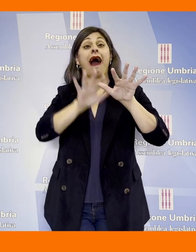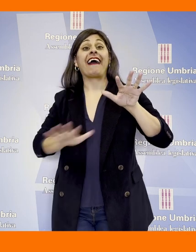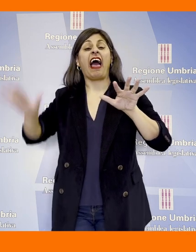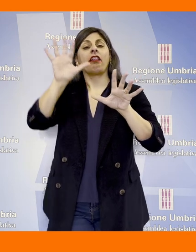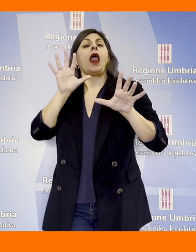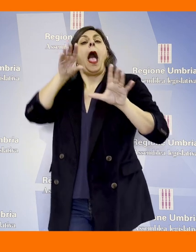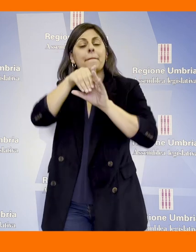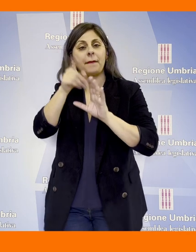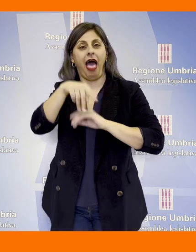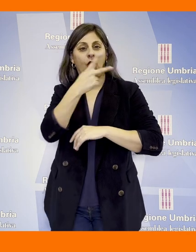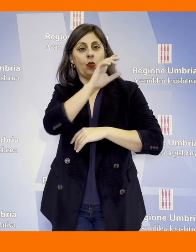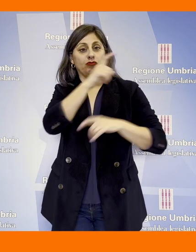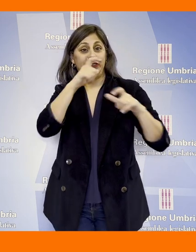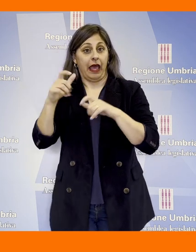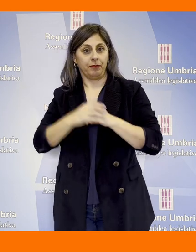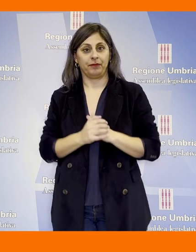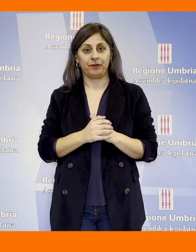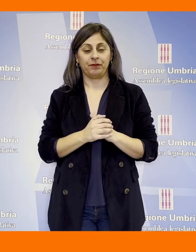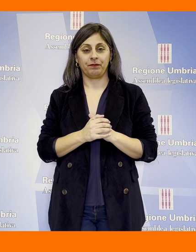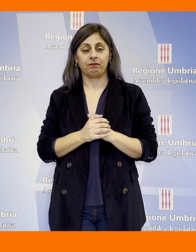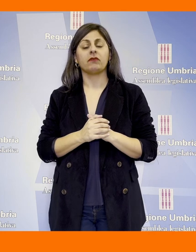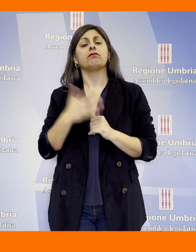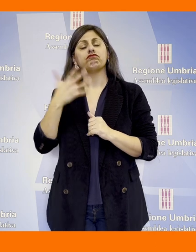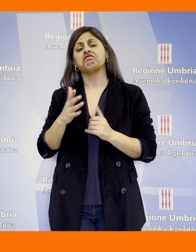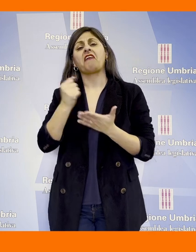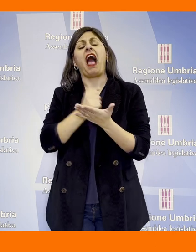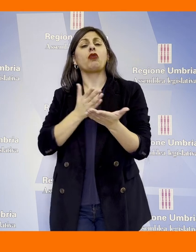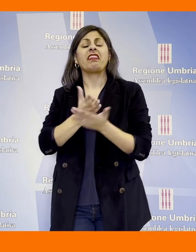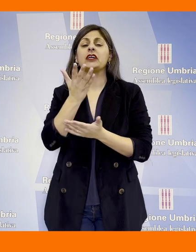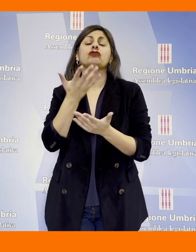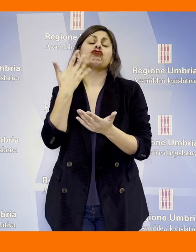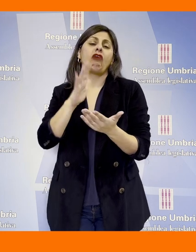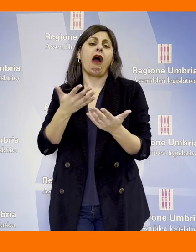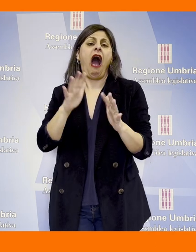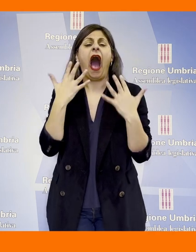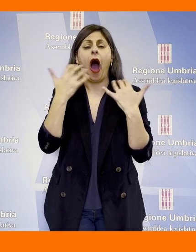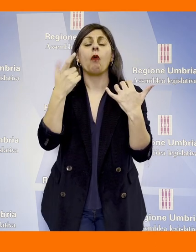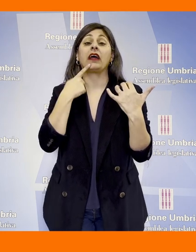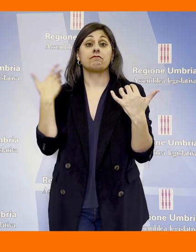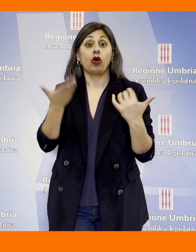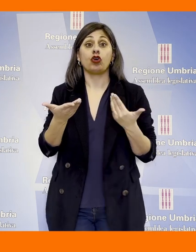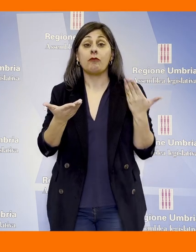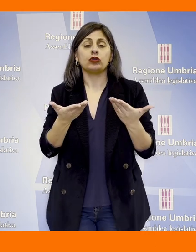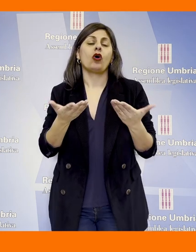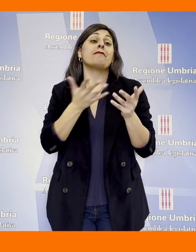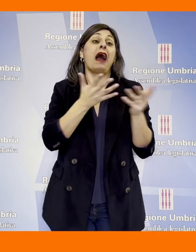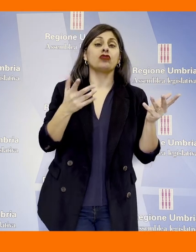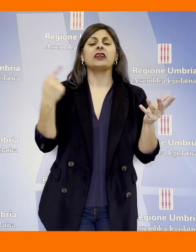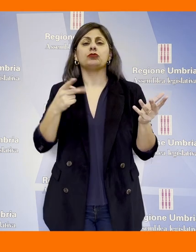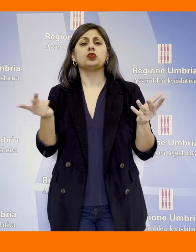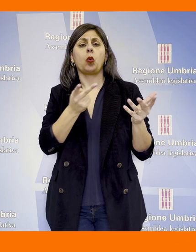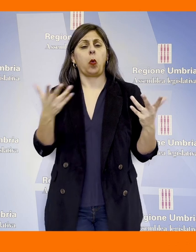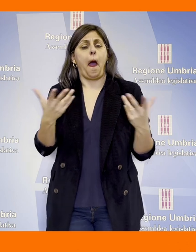sisma. L'atto di indirizzo è stato predisposto in aula dopo la presentazione di due diverse mozioni da parti dei gruppi di